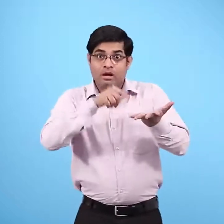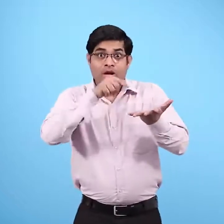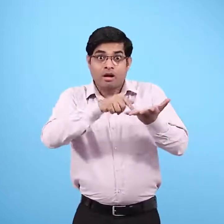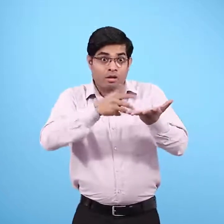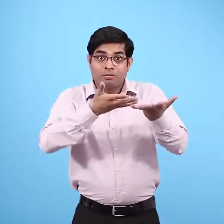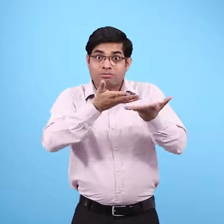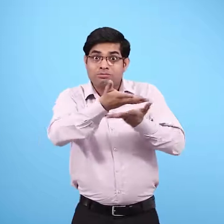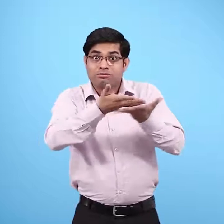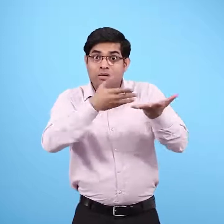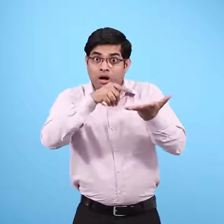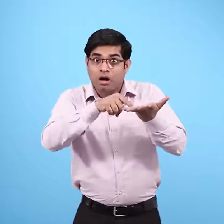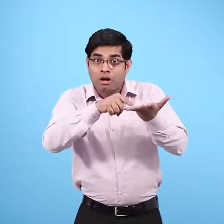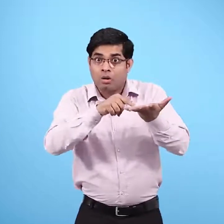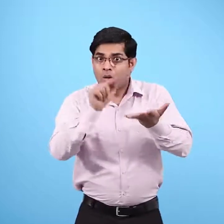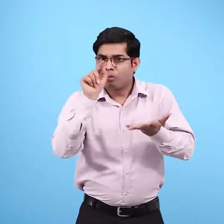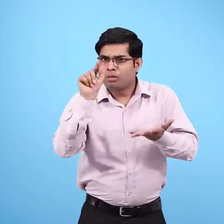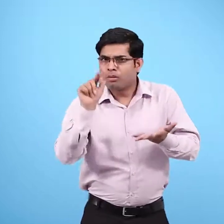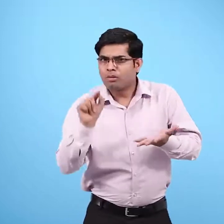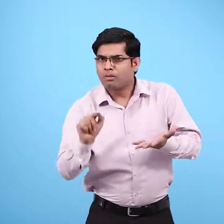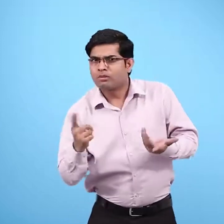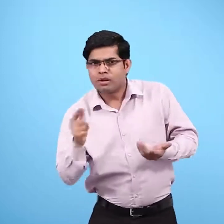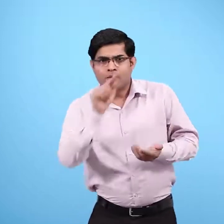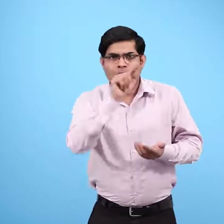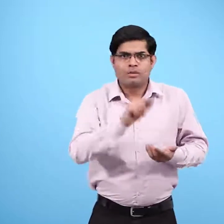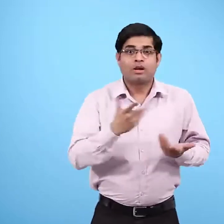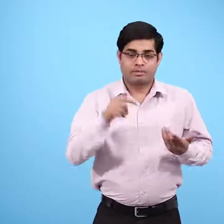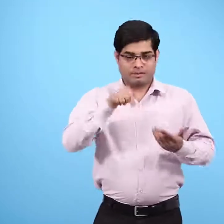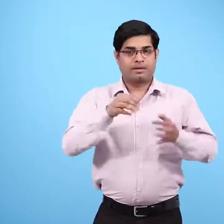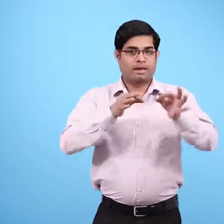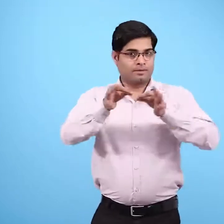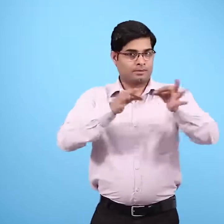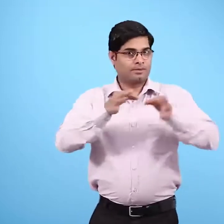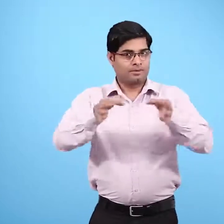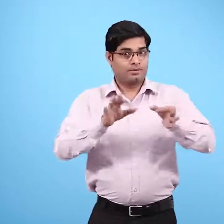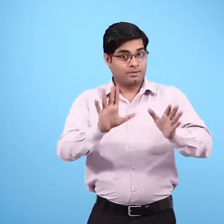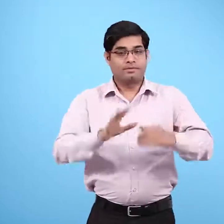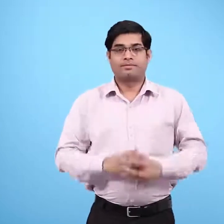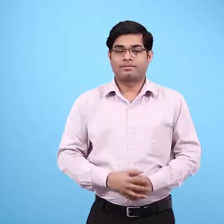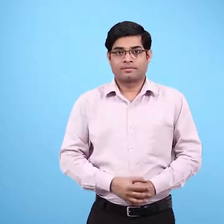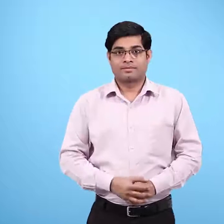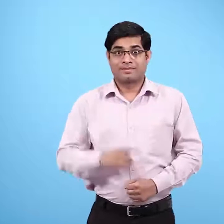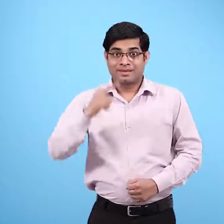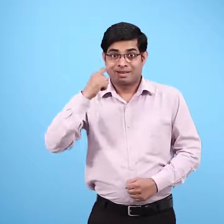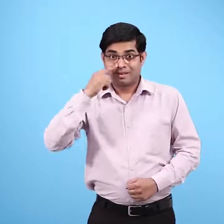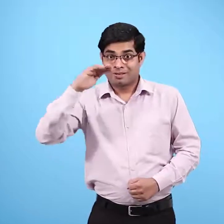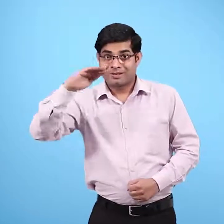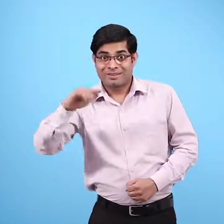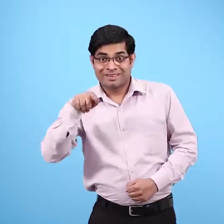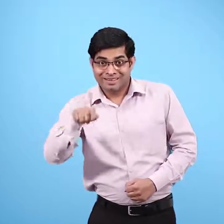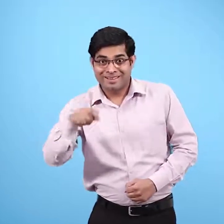बातचीत से कुछ जानकारी मिली जो हम तुम्हें दे रहे हैं रश्मी